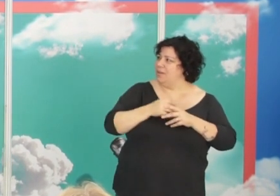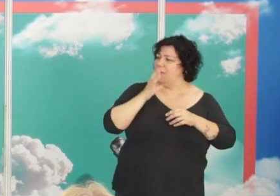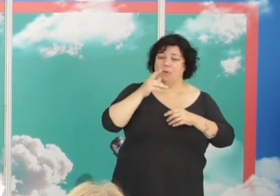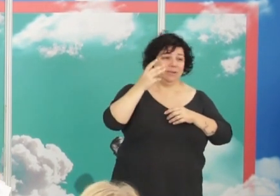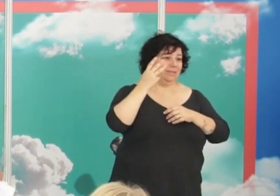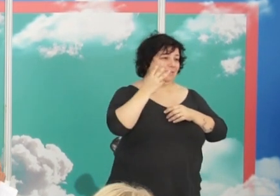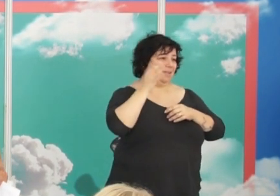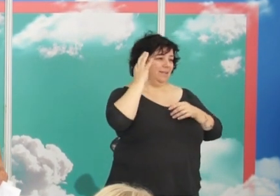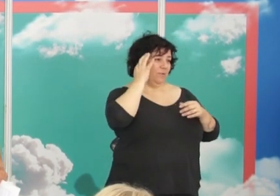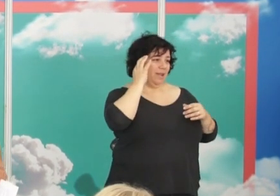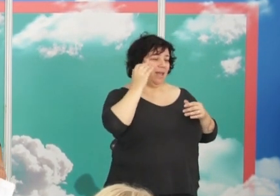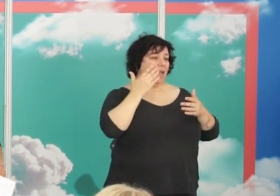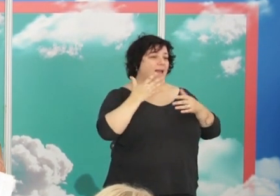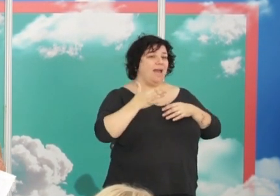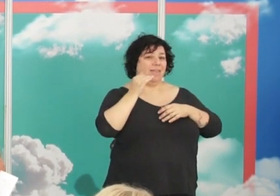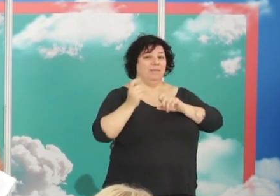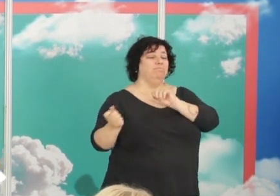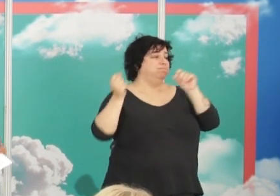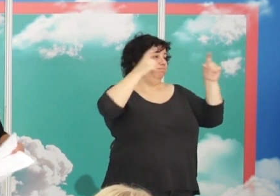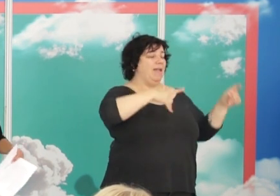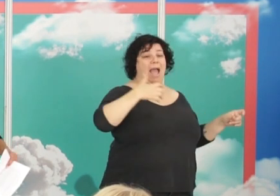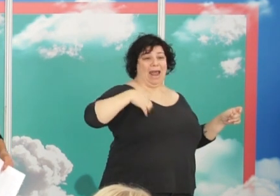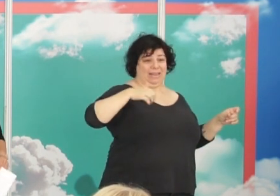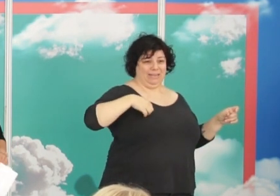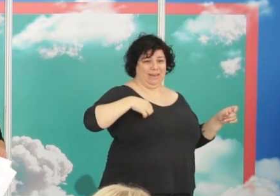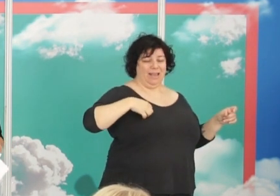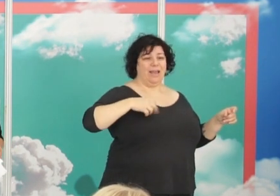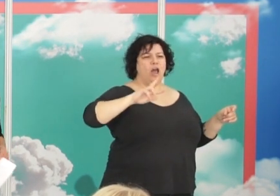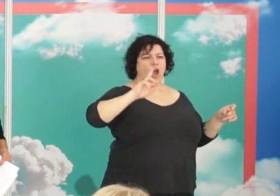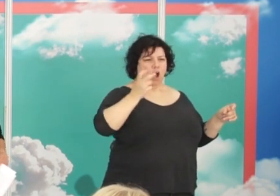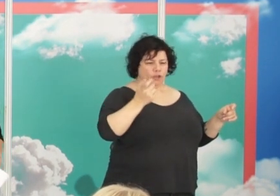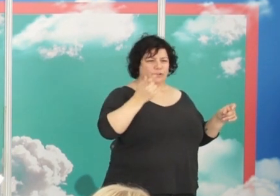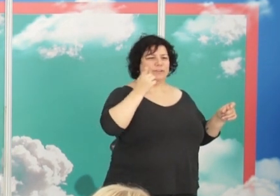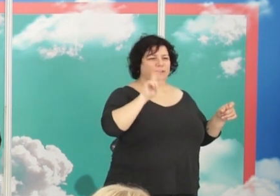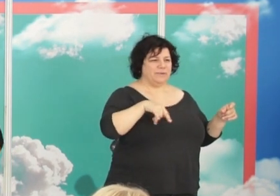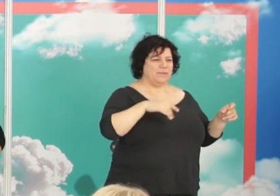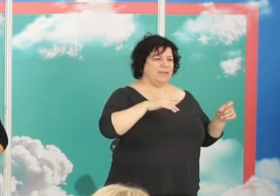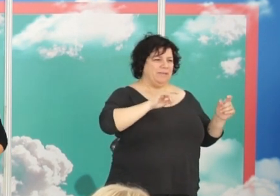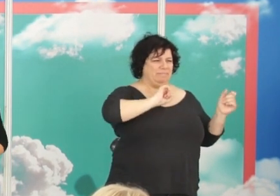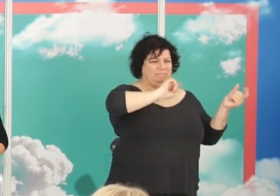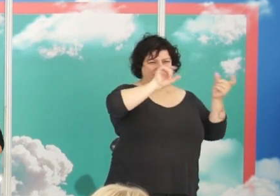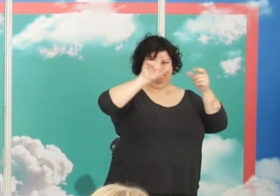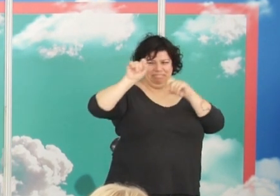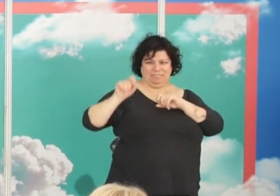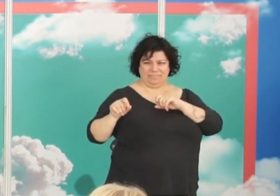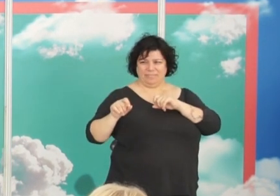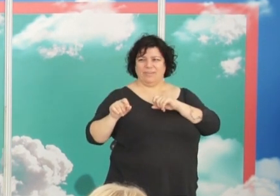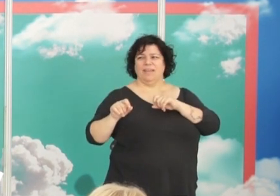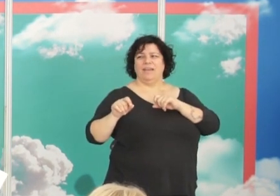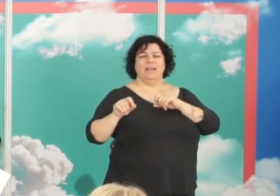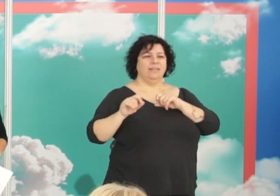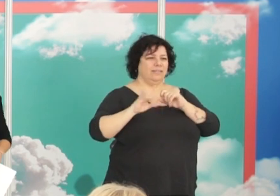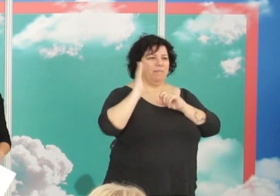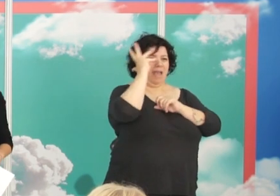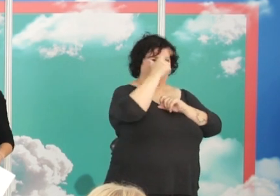ellas además fueron a parar Argentina otros muchos fueron como les he dicho que esos destinos los que partieron hacia